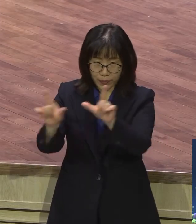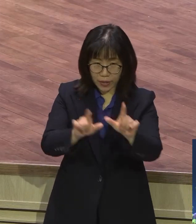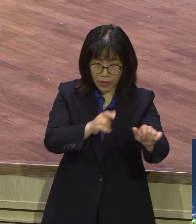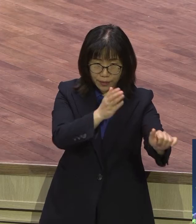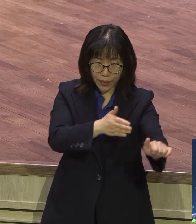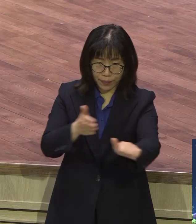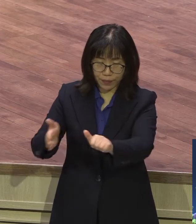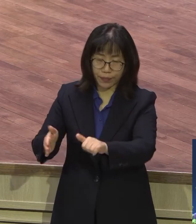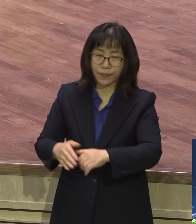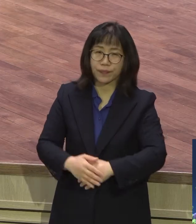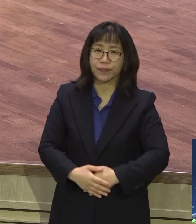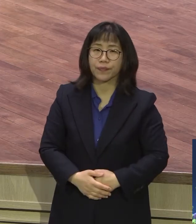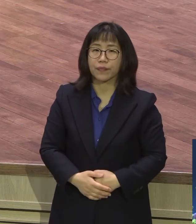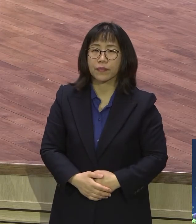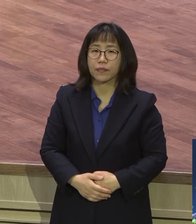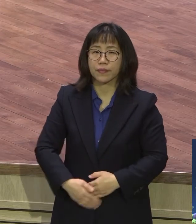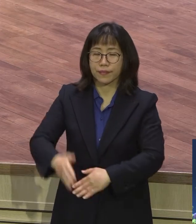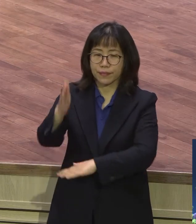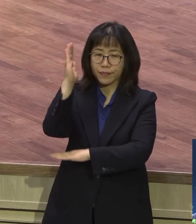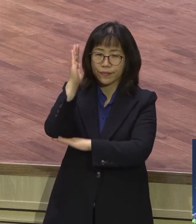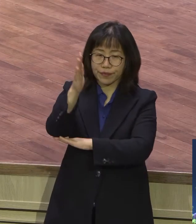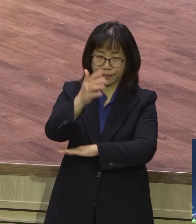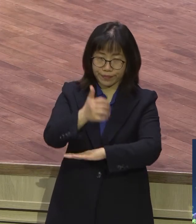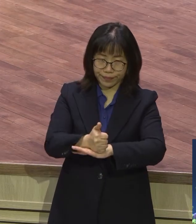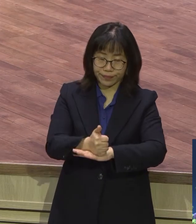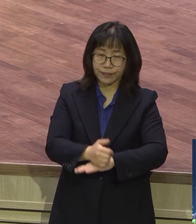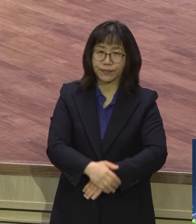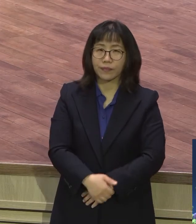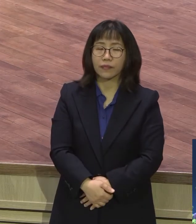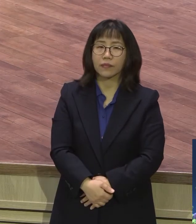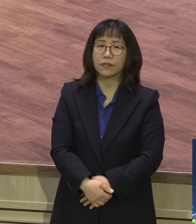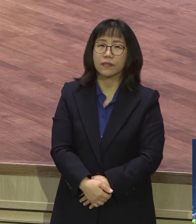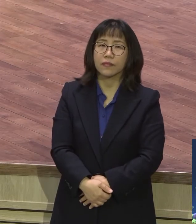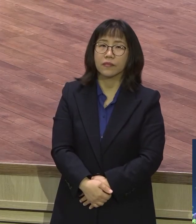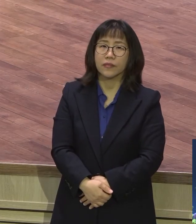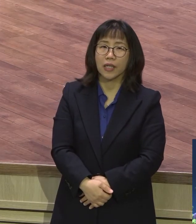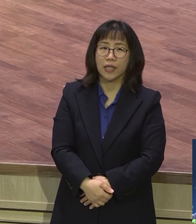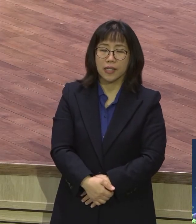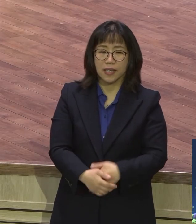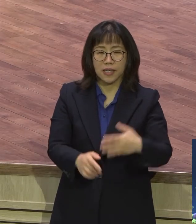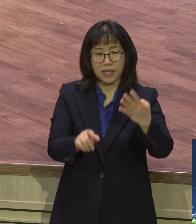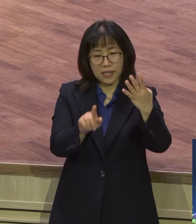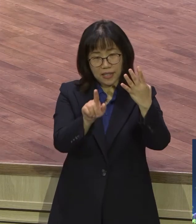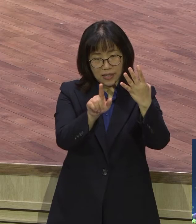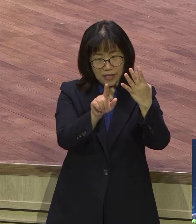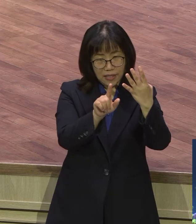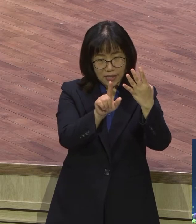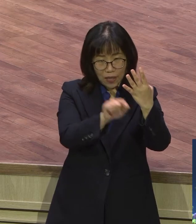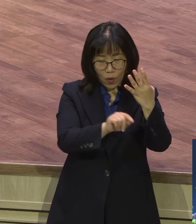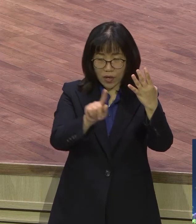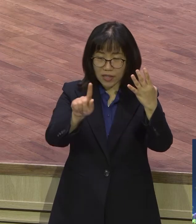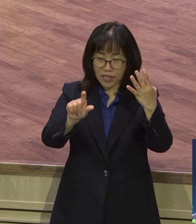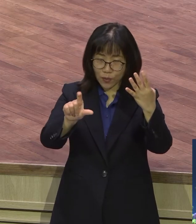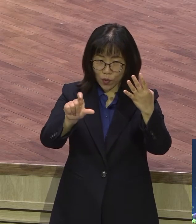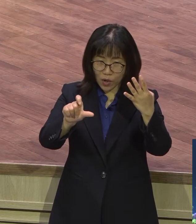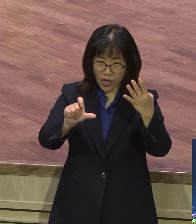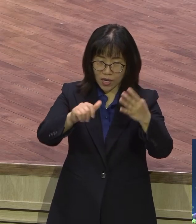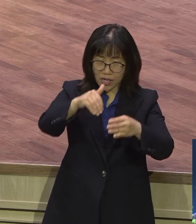결론입니다 4.15 총선 전후로 해서 정치권에 가장 많이